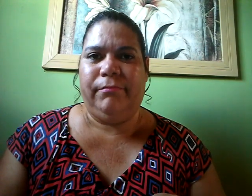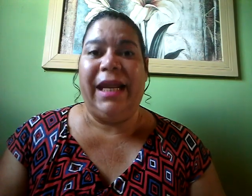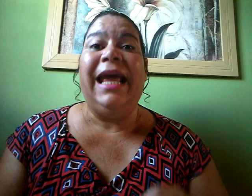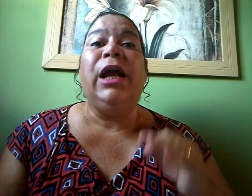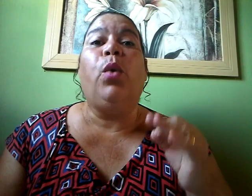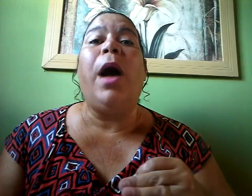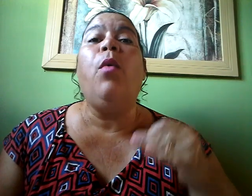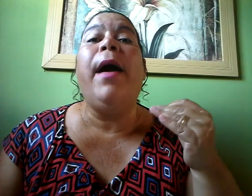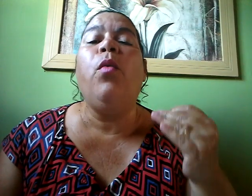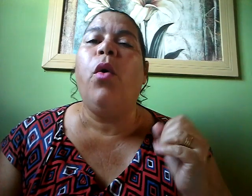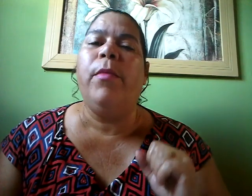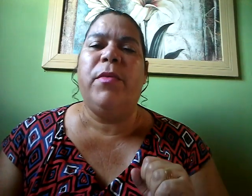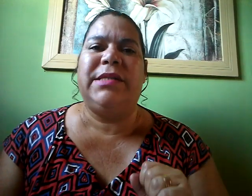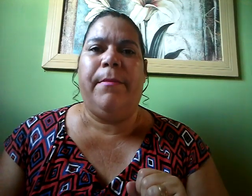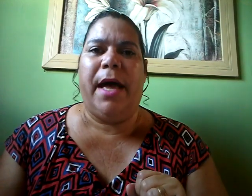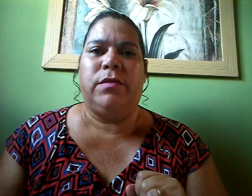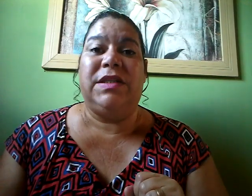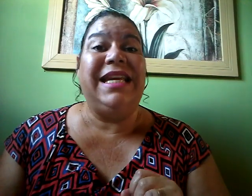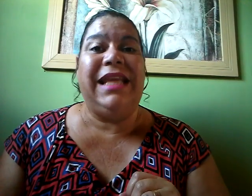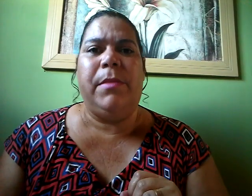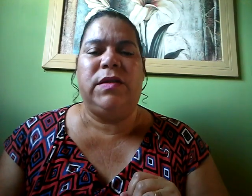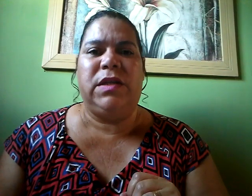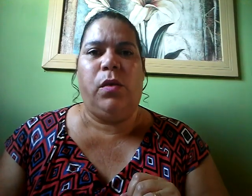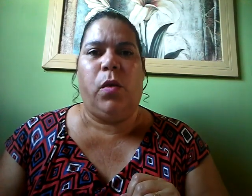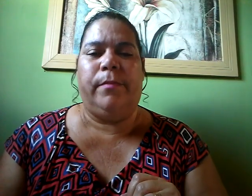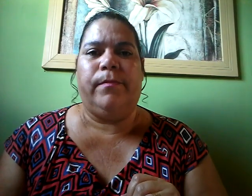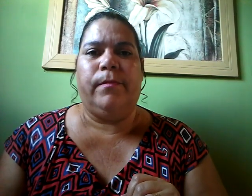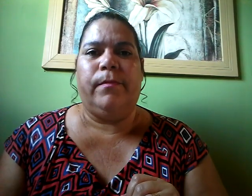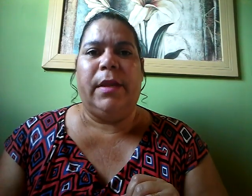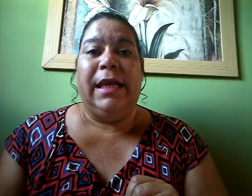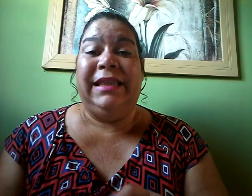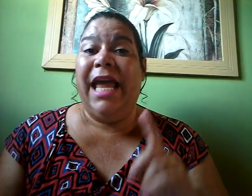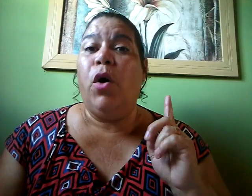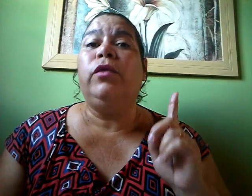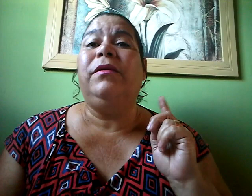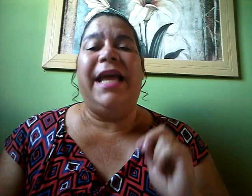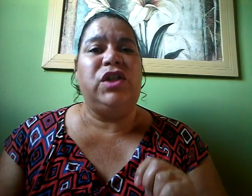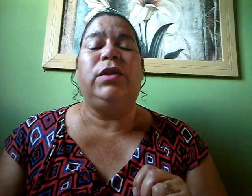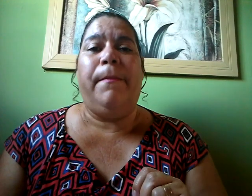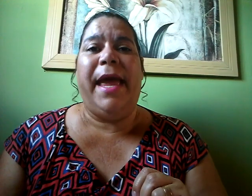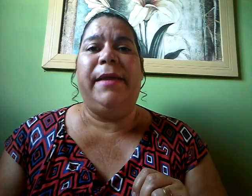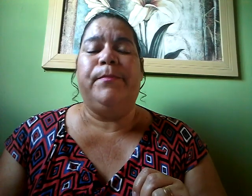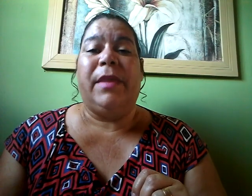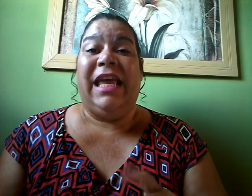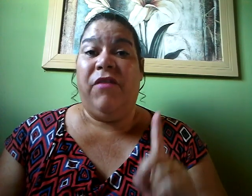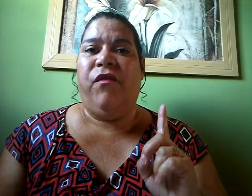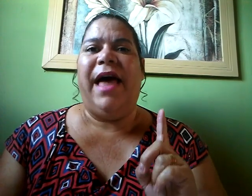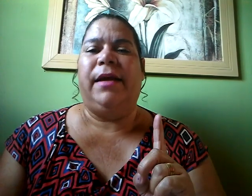Qual é o homem, meus amados, que teme ao Senhor? Tem outro texto também que fala